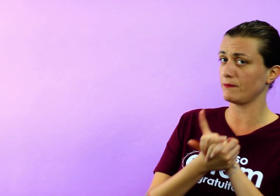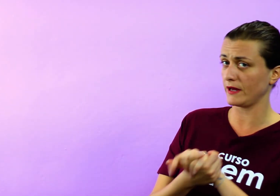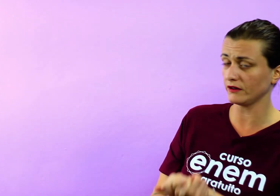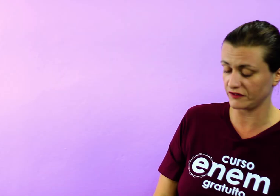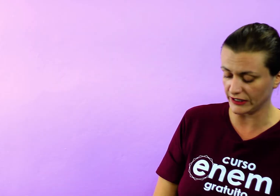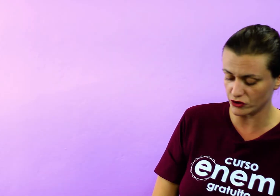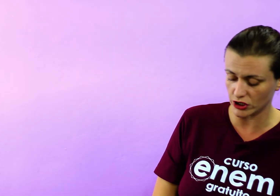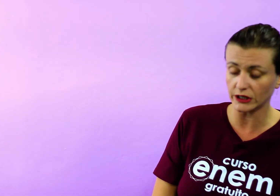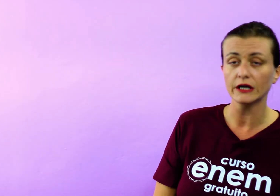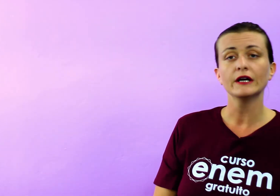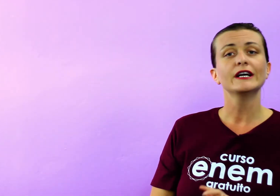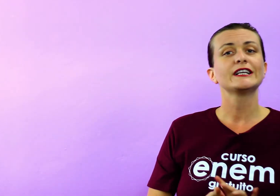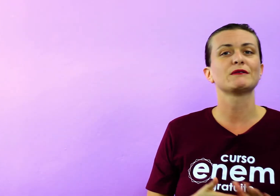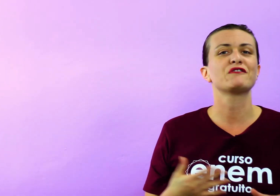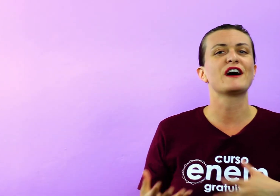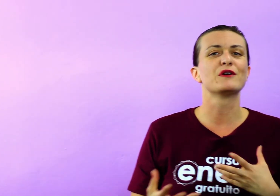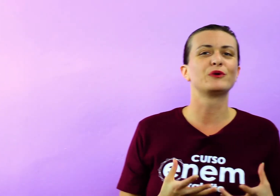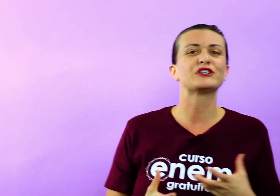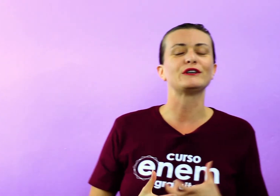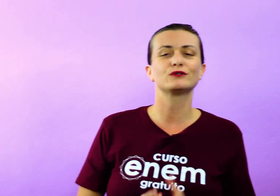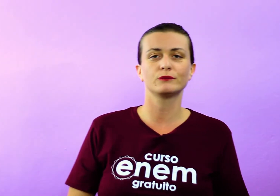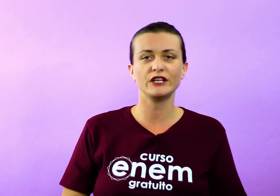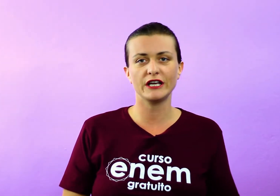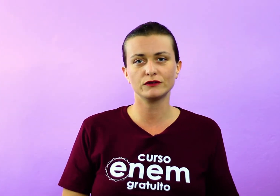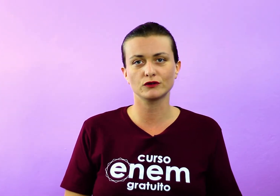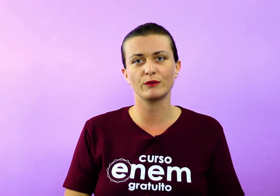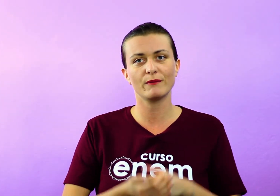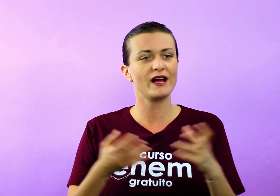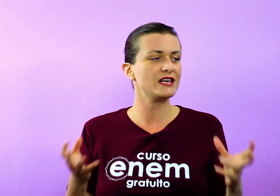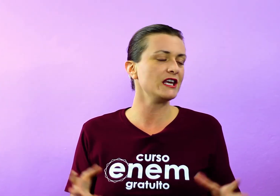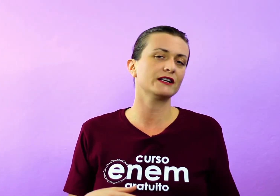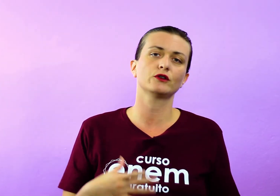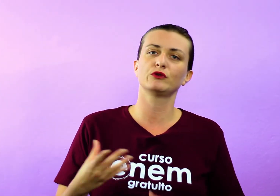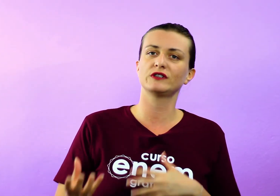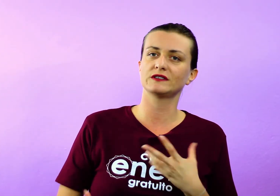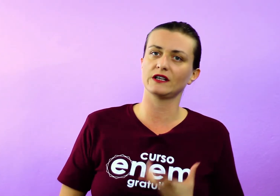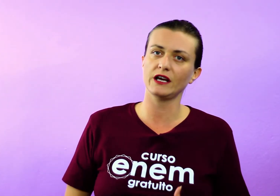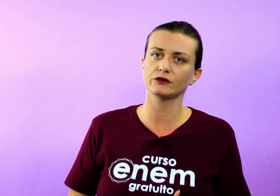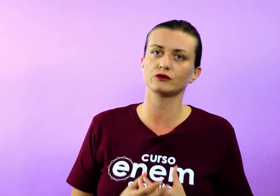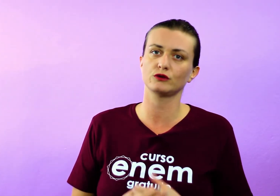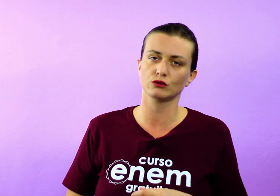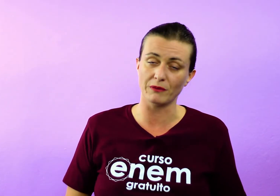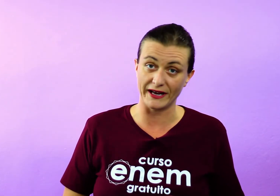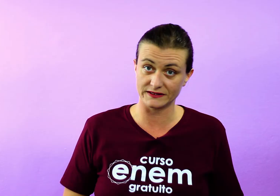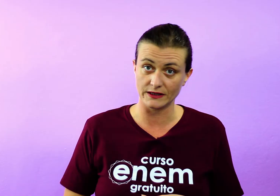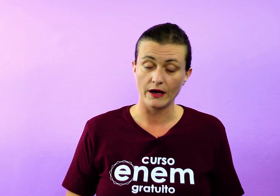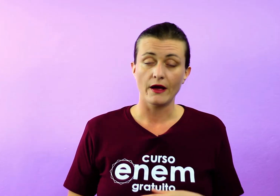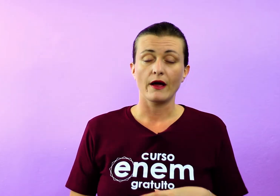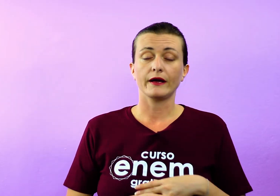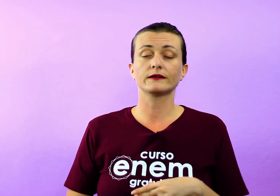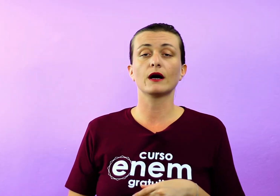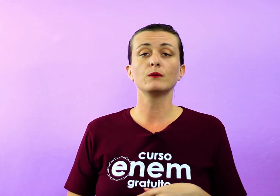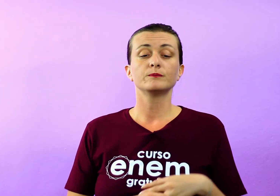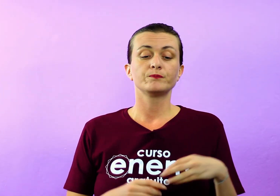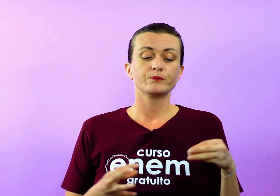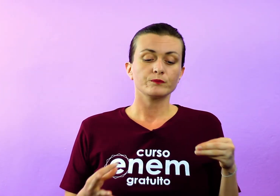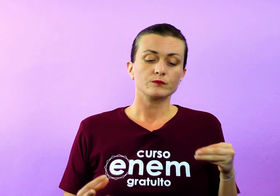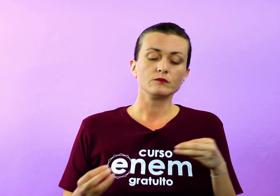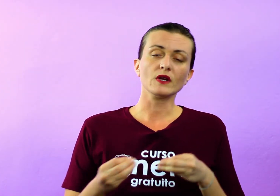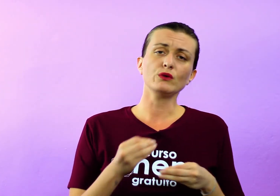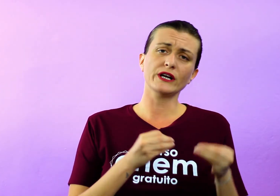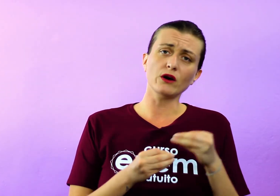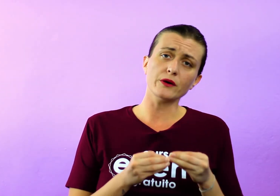bom, vale a pena, fica a dica. Também fala um pouquinho sobre isso, sobre a Bahia, sobre os desejos e tudo mais. Então,